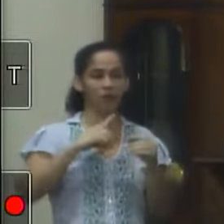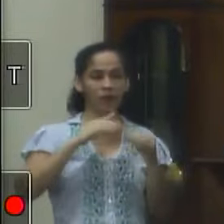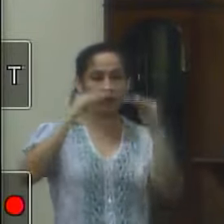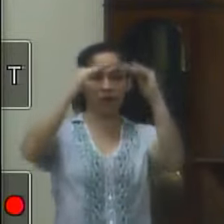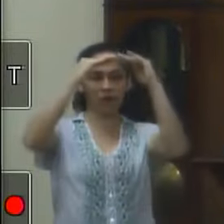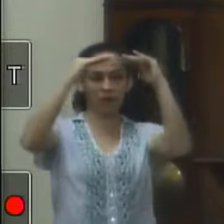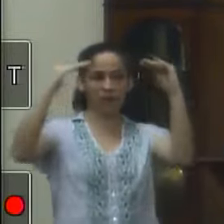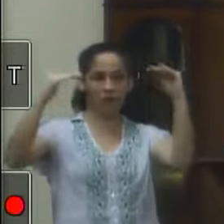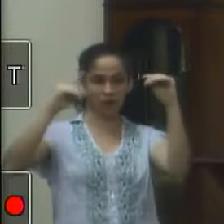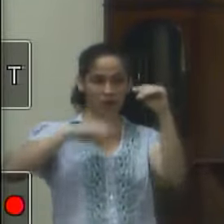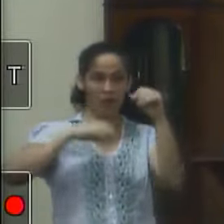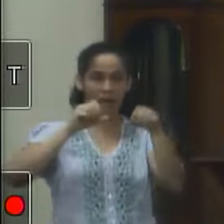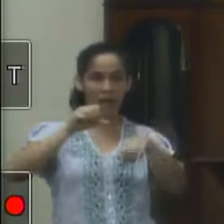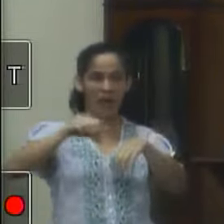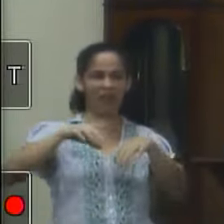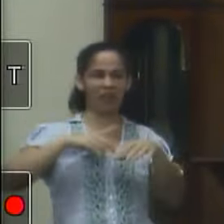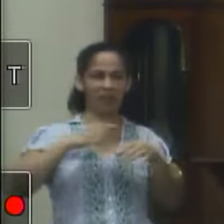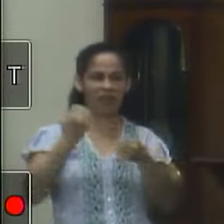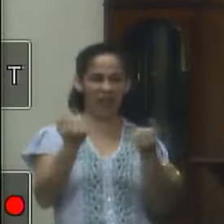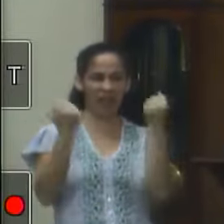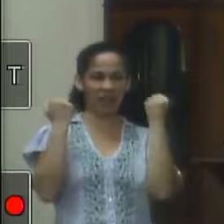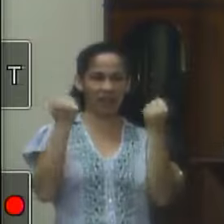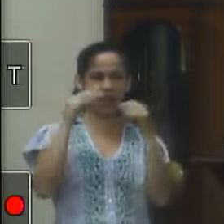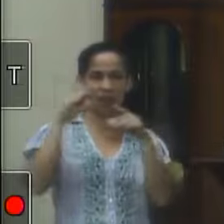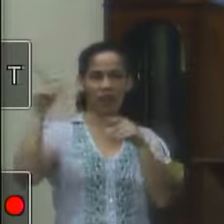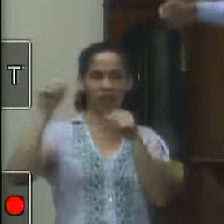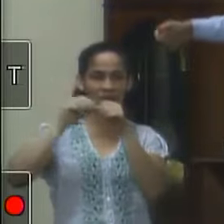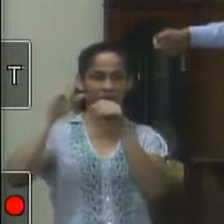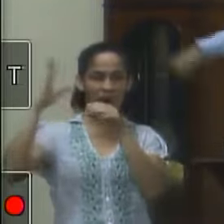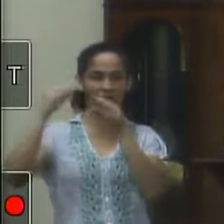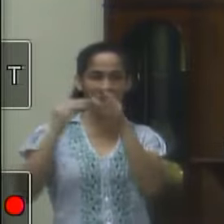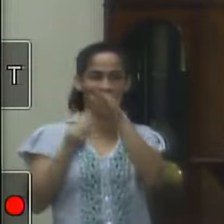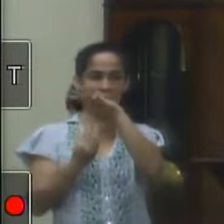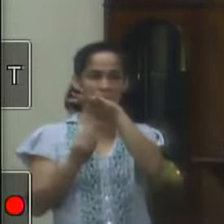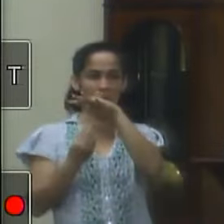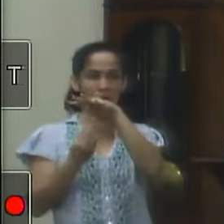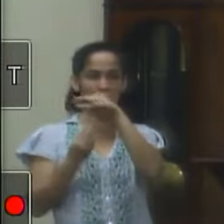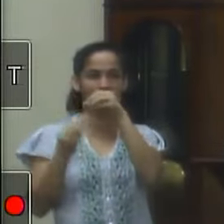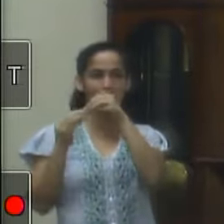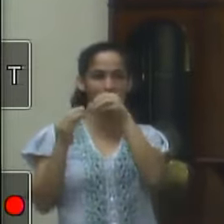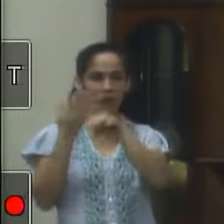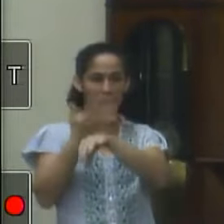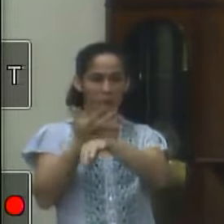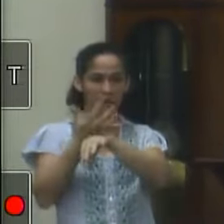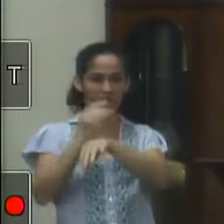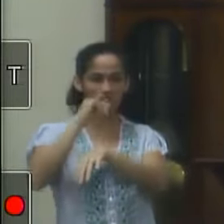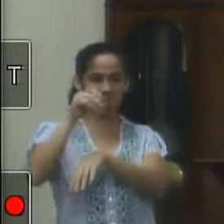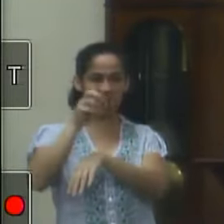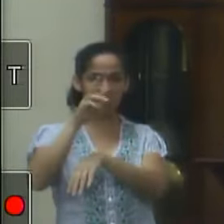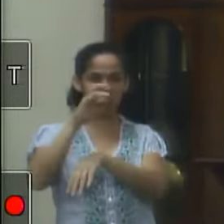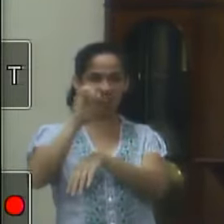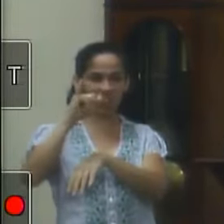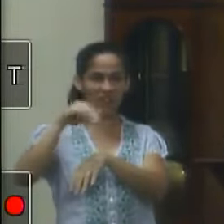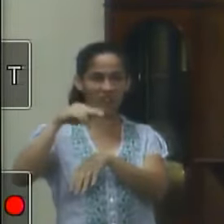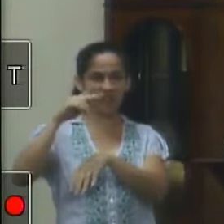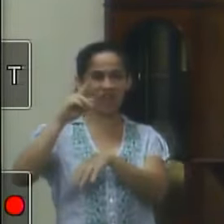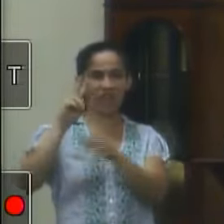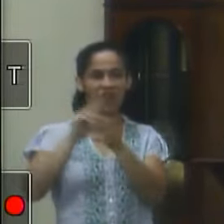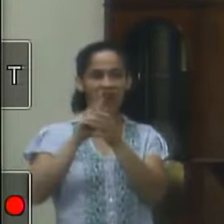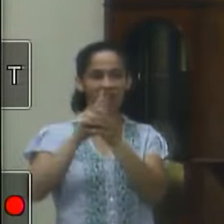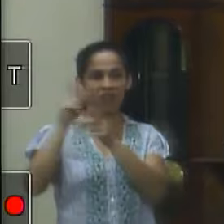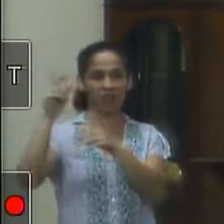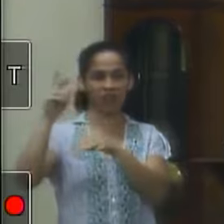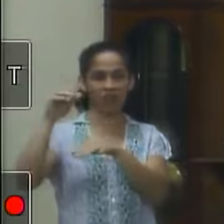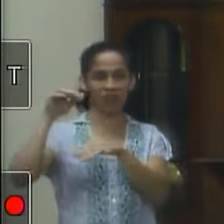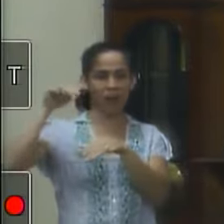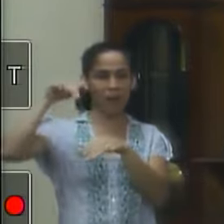está sendo feita a obra ali às margens da RJ 145 agradeço muito ao presidente Saulo e à mesa diretora que conseguiu essa questão de